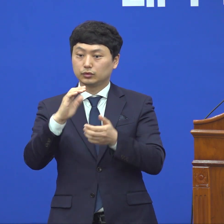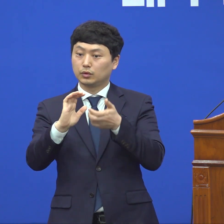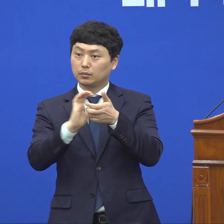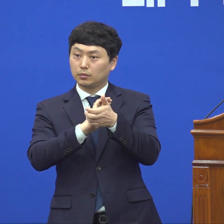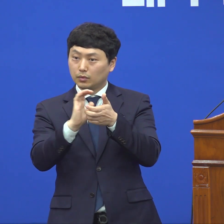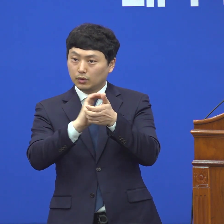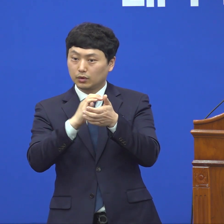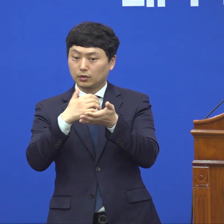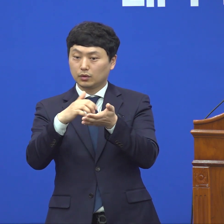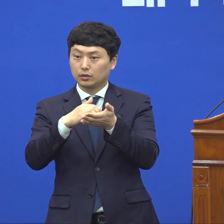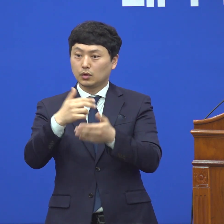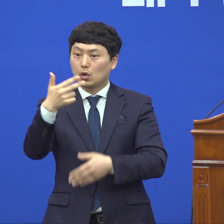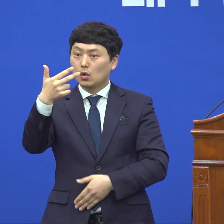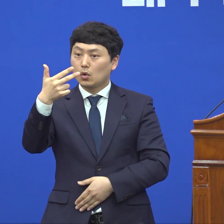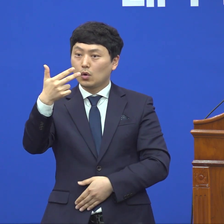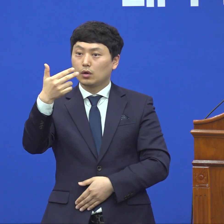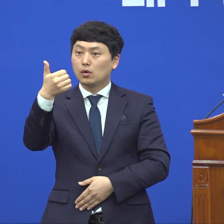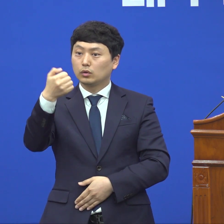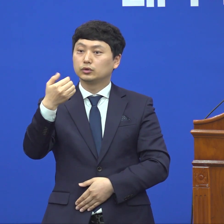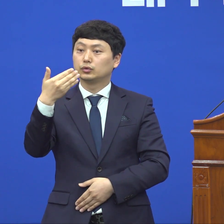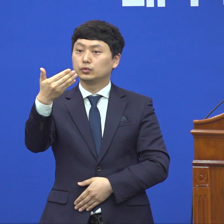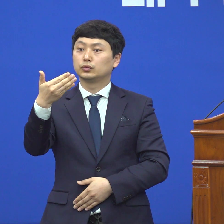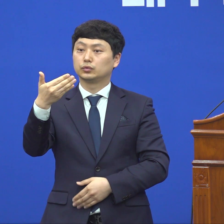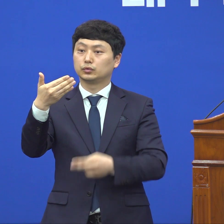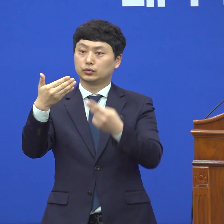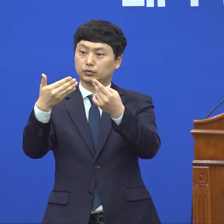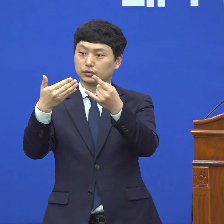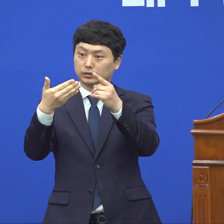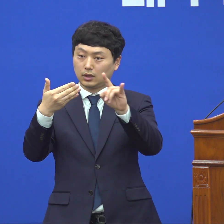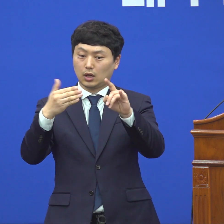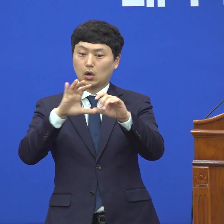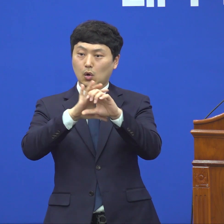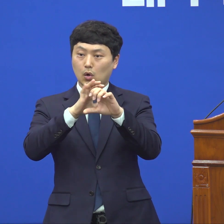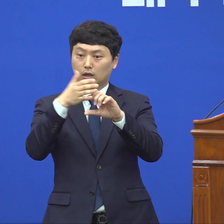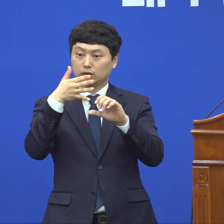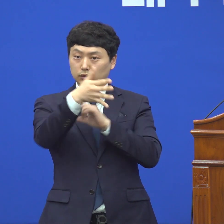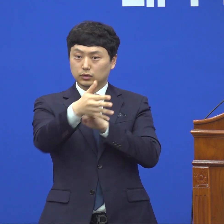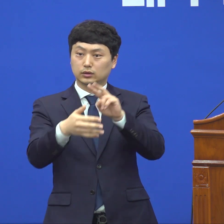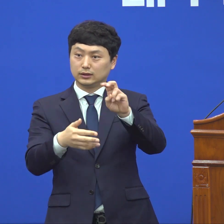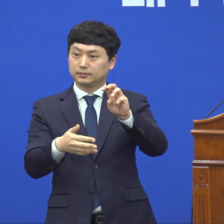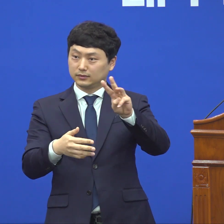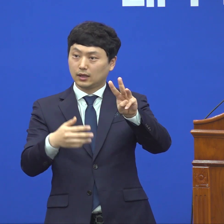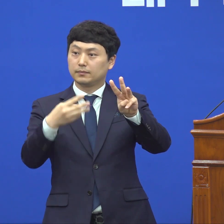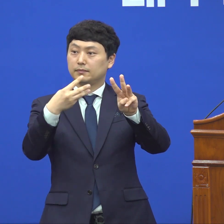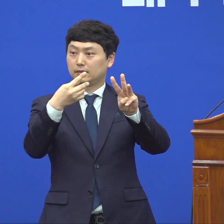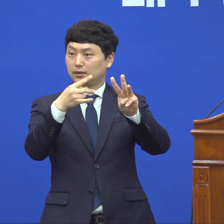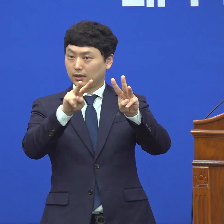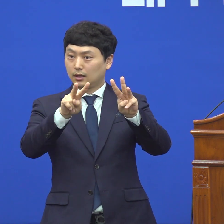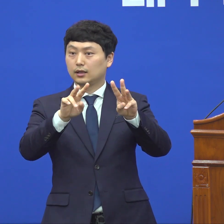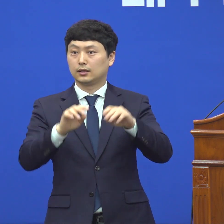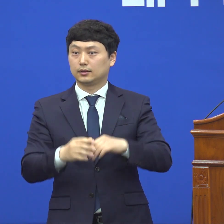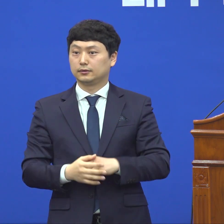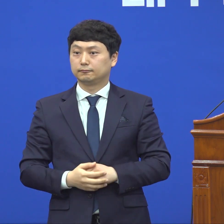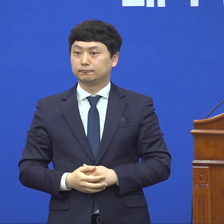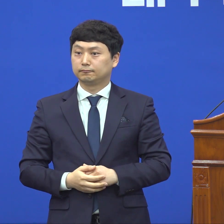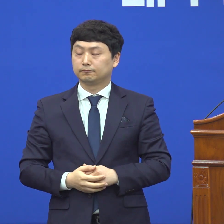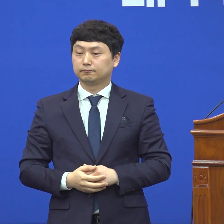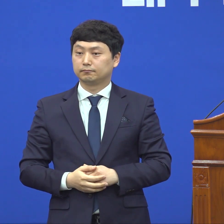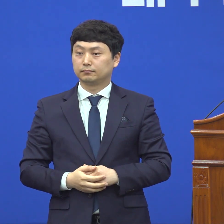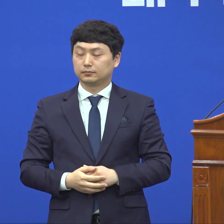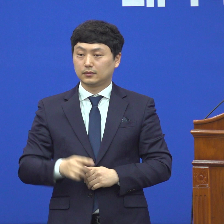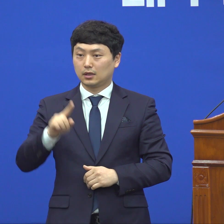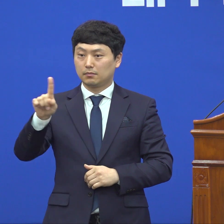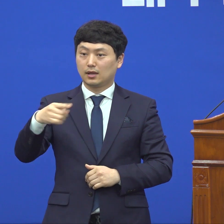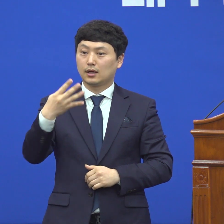659개 코로나 전용으로 23대를 사용하고 있습니다. 최저 지원이 매무에서 왔을 때